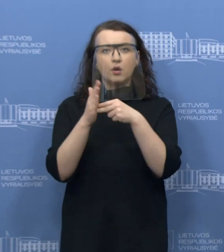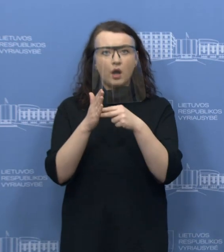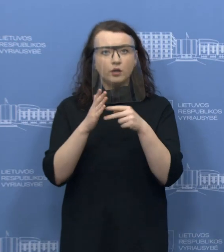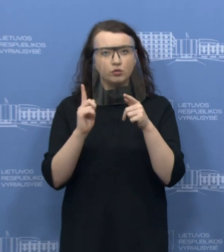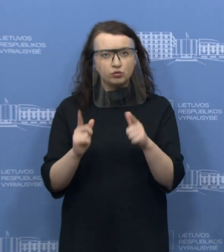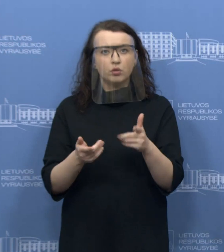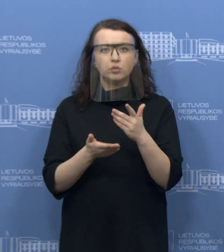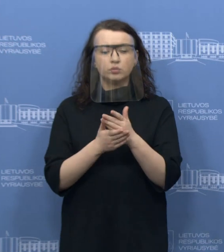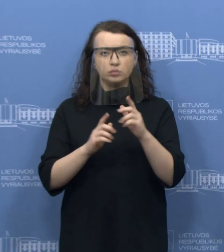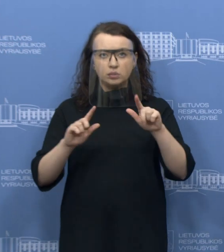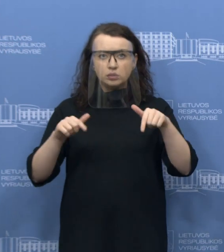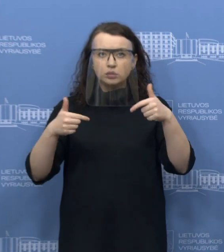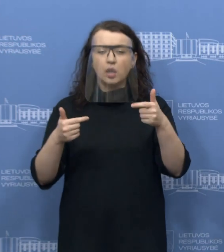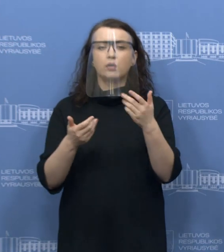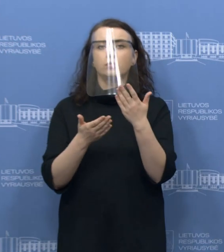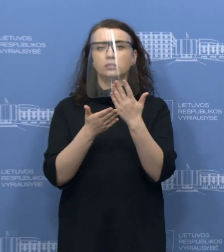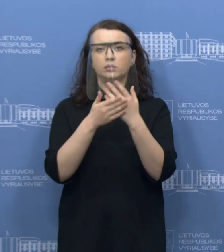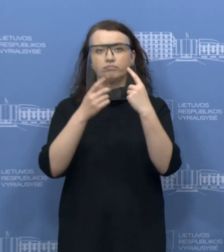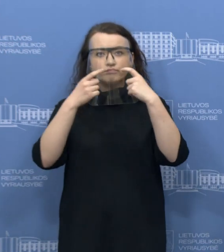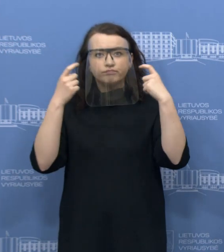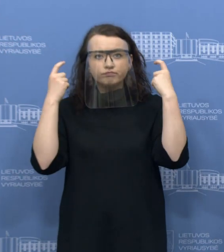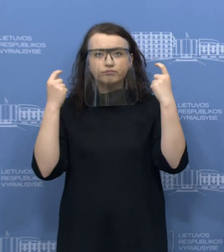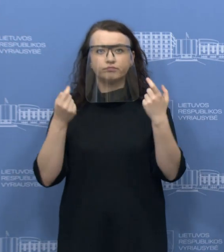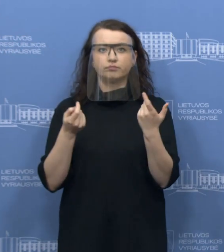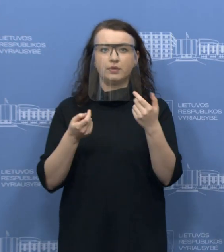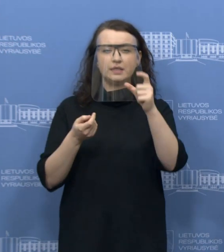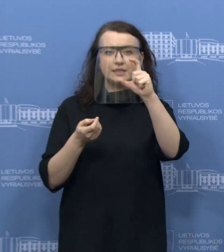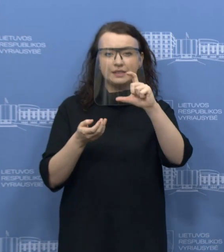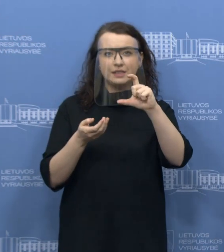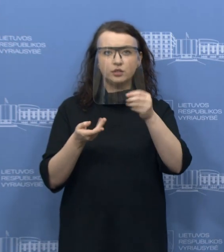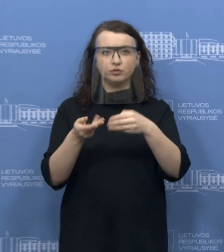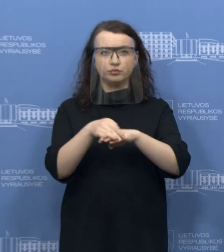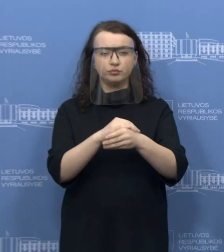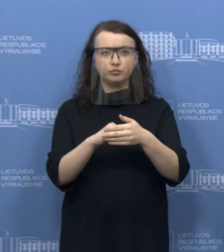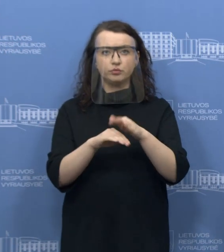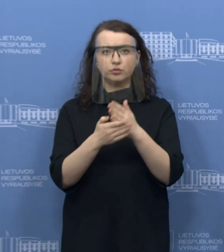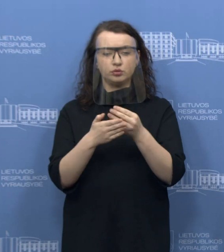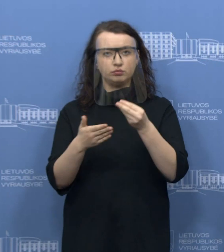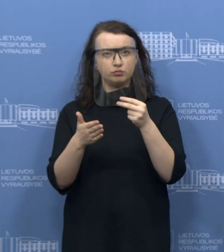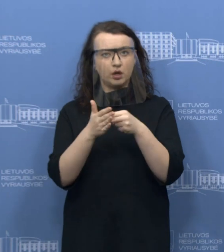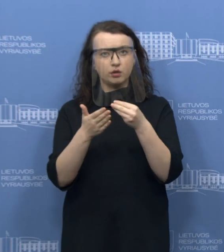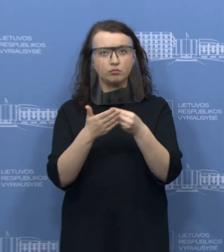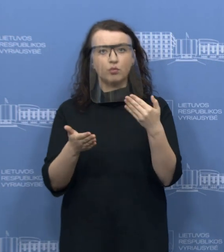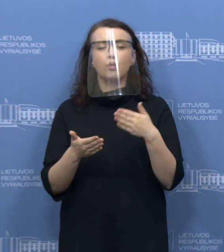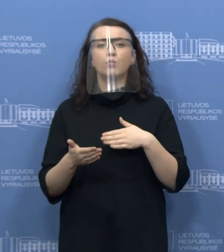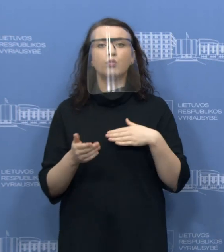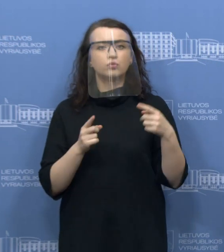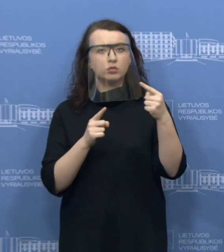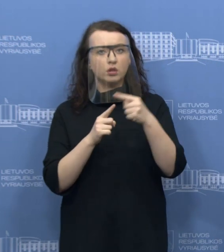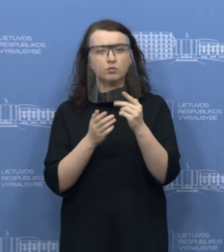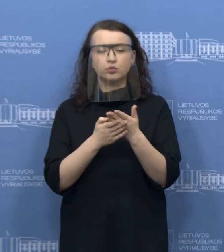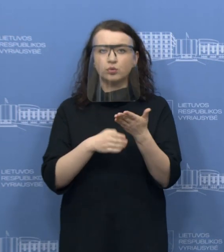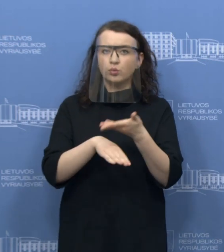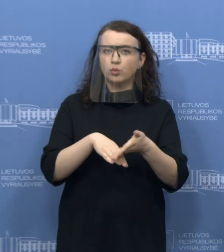išaugusios, ypač šitų prekių, kurių rinkoje kol kas trūksta. Ir tokio atveju mūsų tarnybai taip pat tenka iššūkis